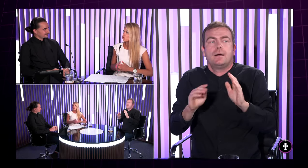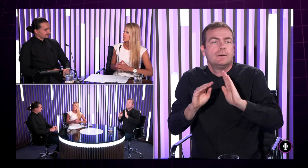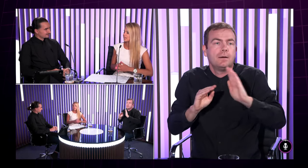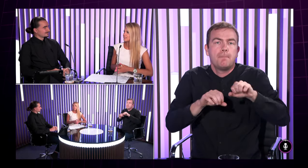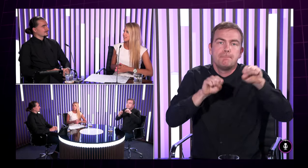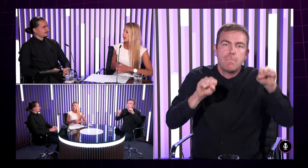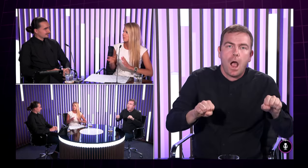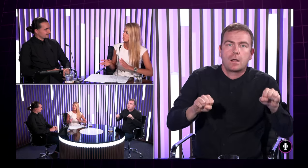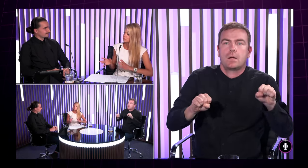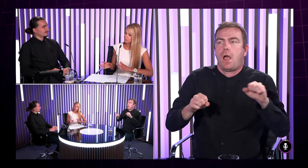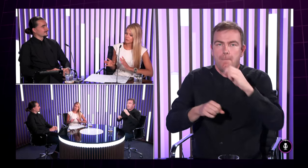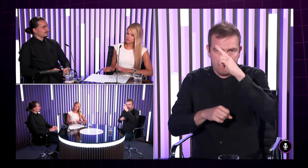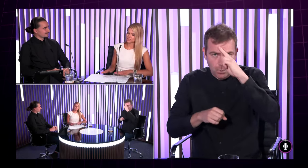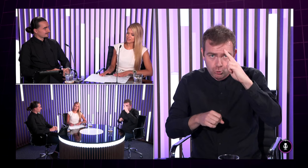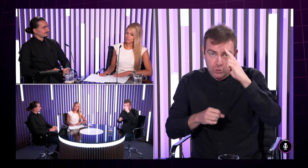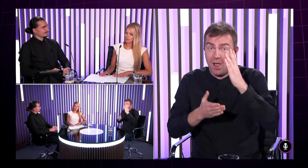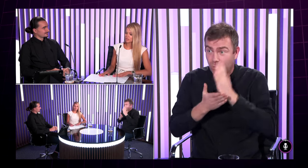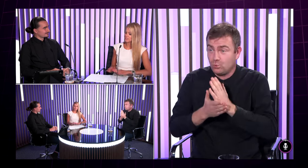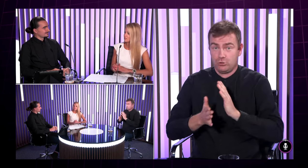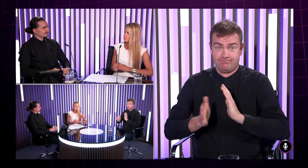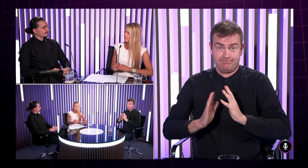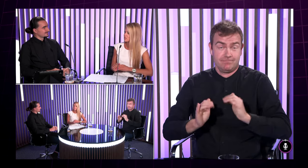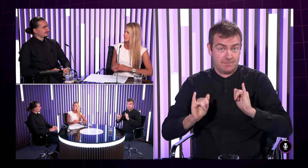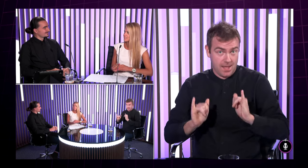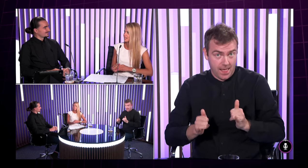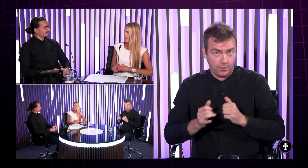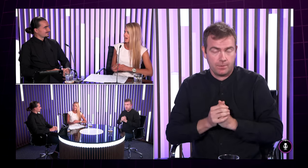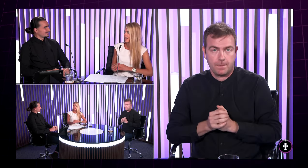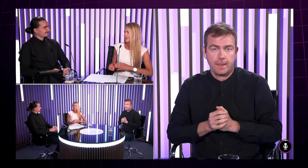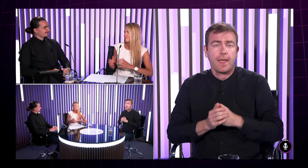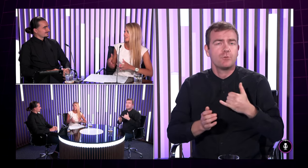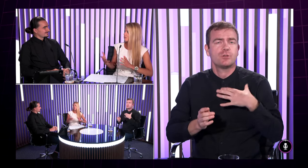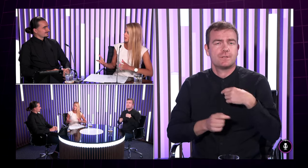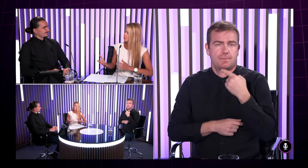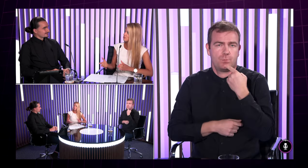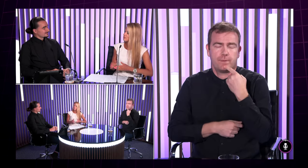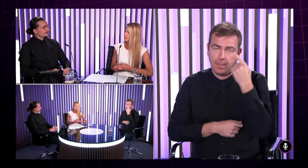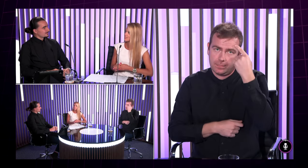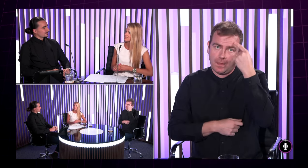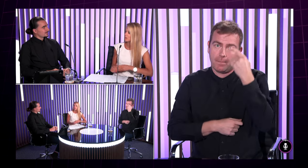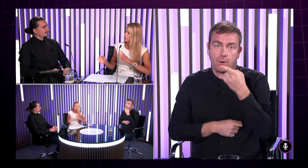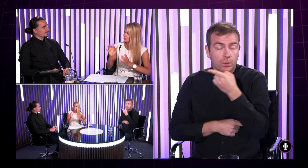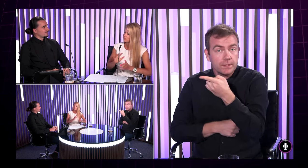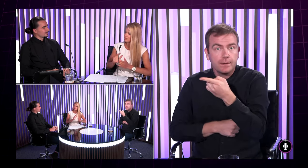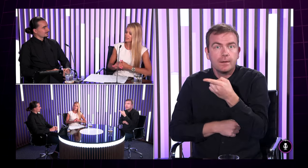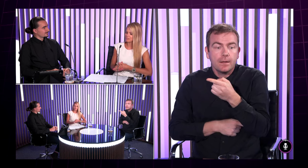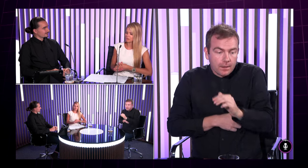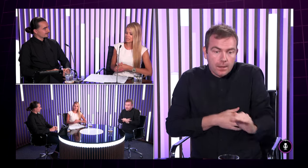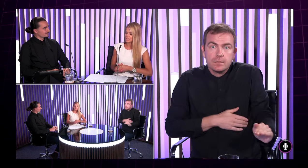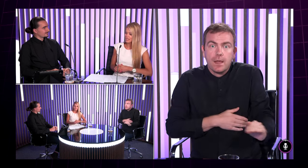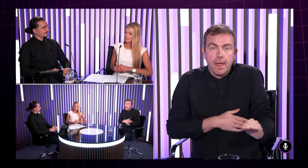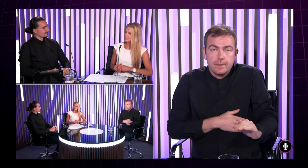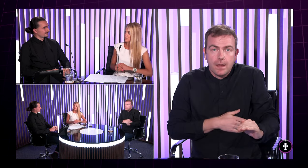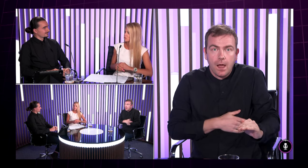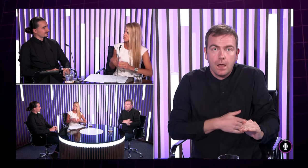pošty a tak ďalej a pritom musím povedať že mi hneď napadlo keď sme sa rozprávali že vlastne aké veľké bremenoste mali na sebe lebo keď som mala predtým